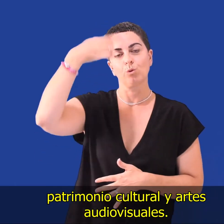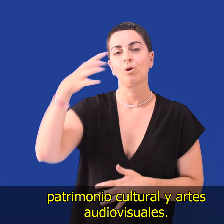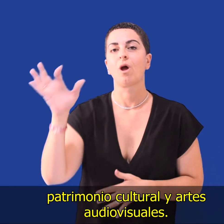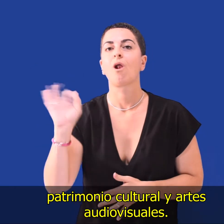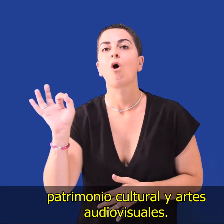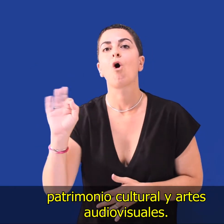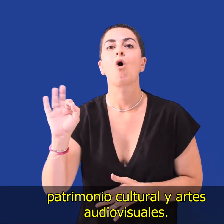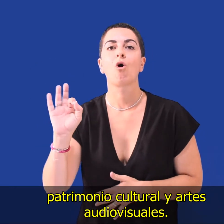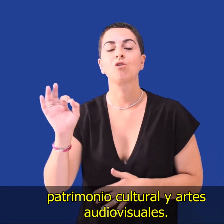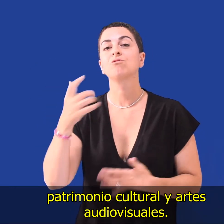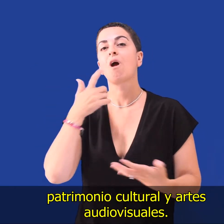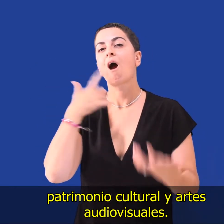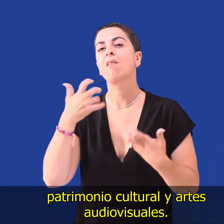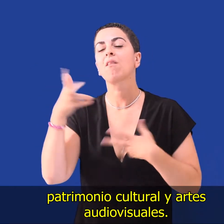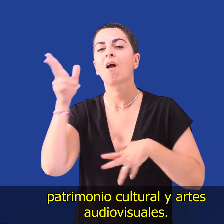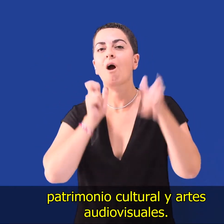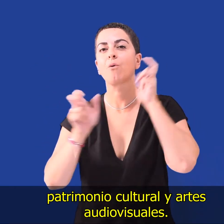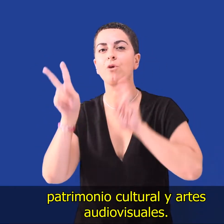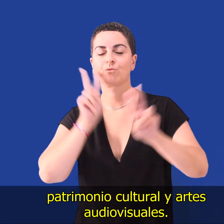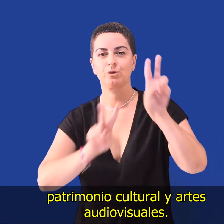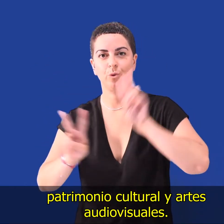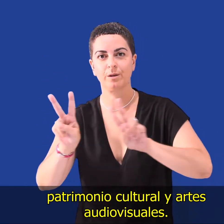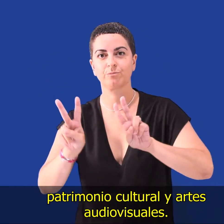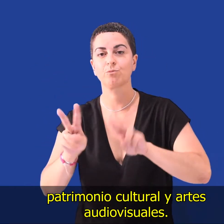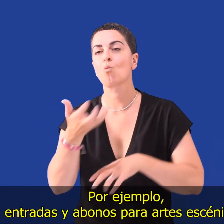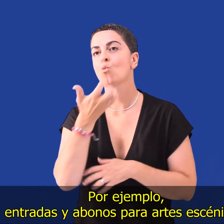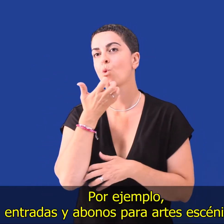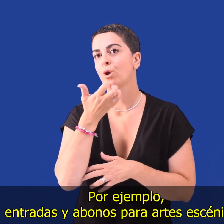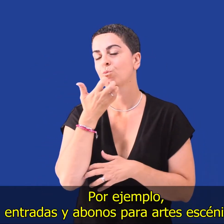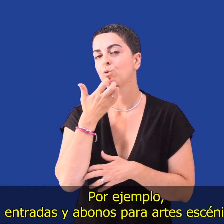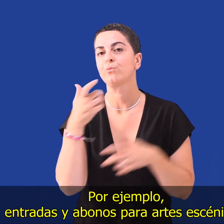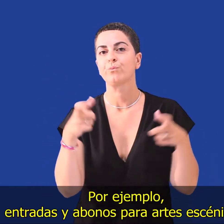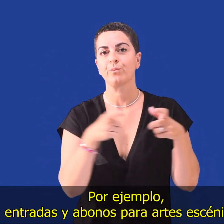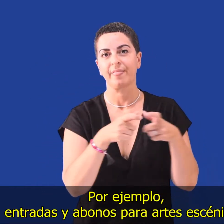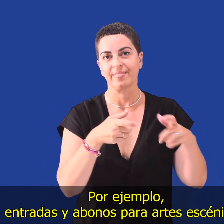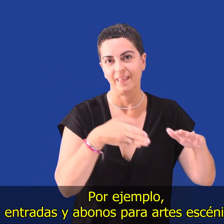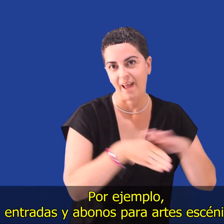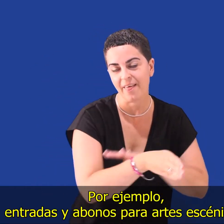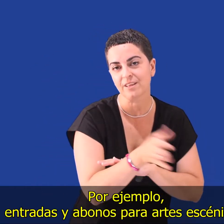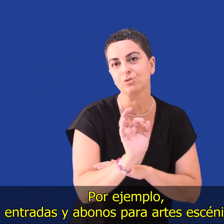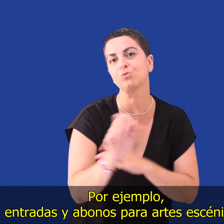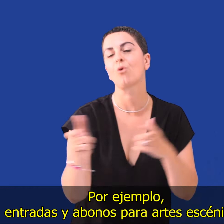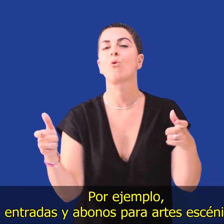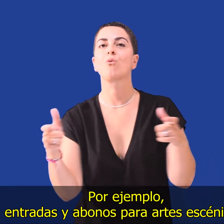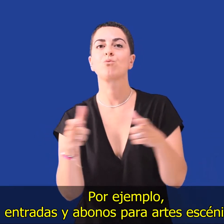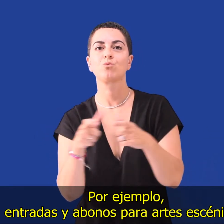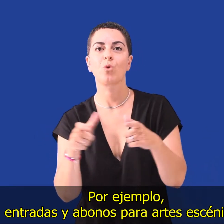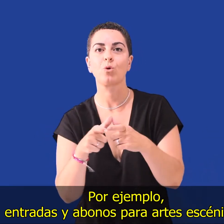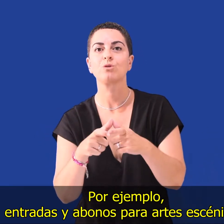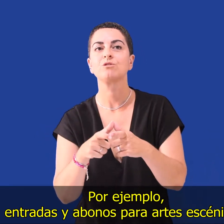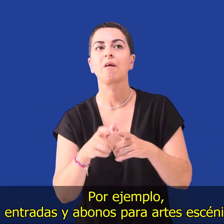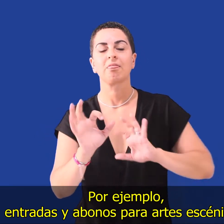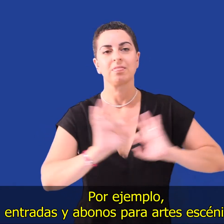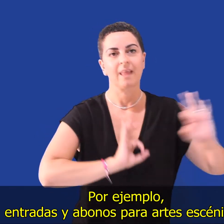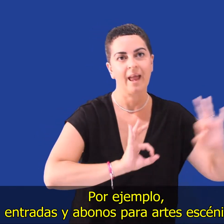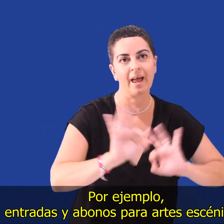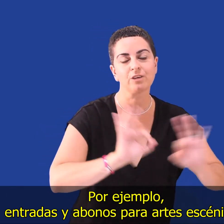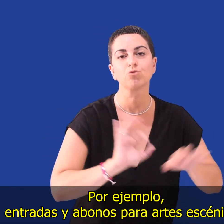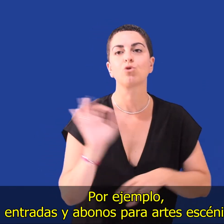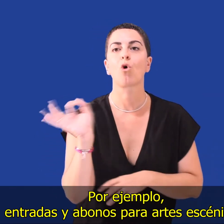patrimonio cultural y artes audiovisuales. Por ejemplo, entradas y abonos para artes